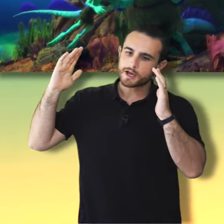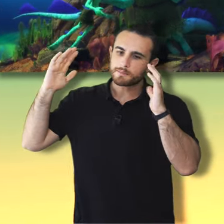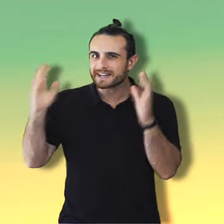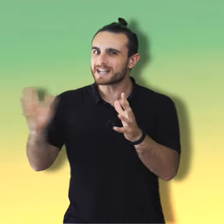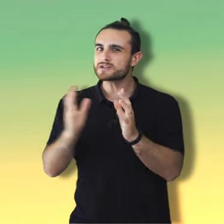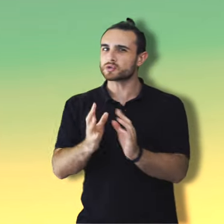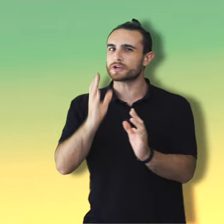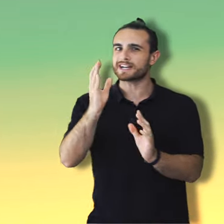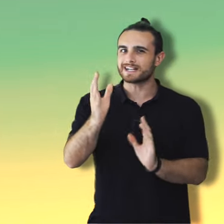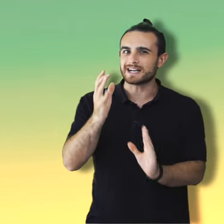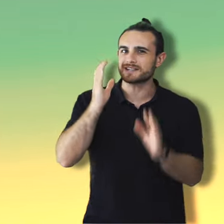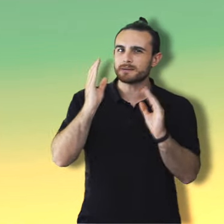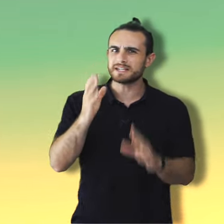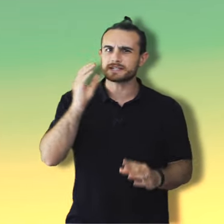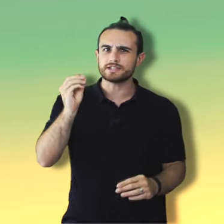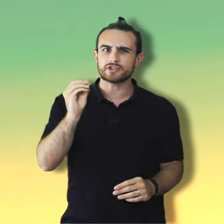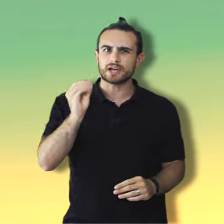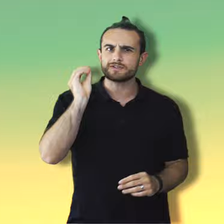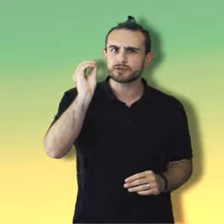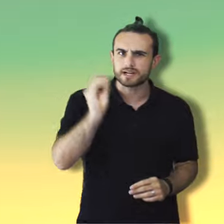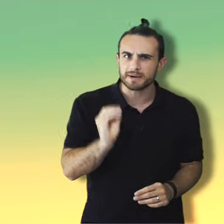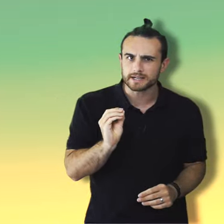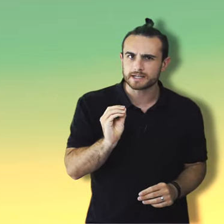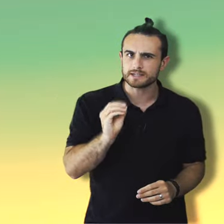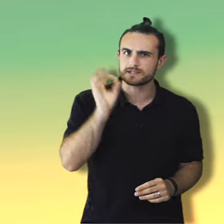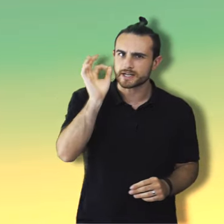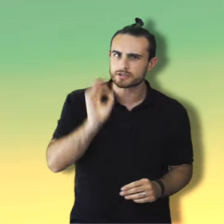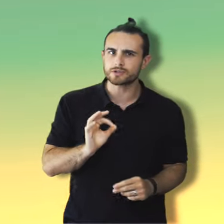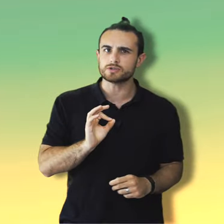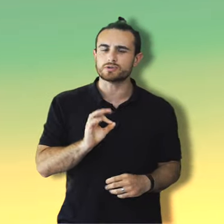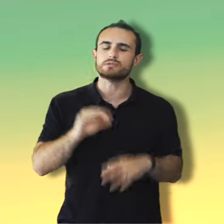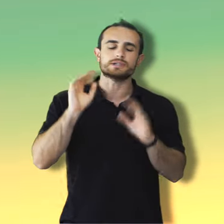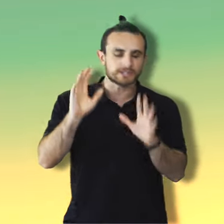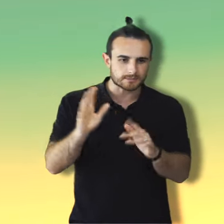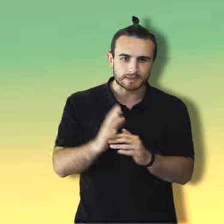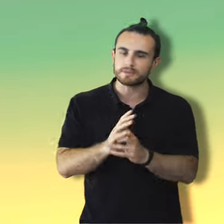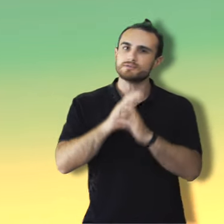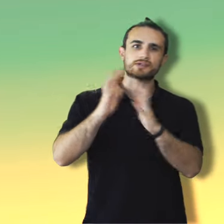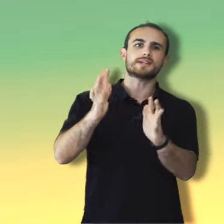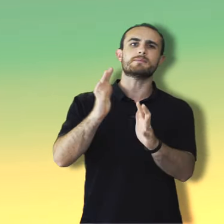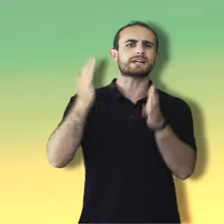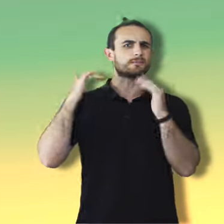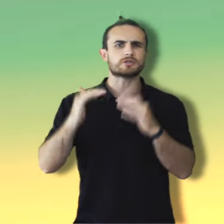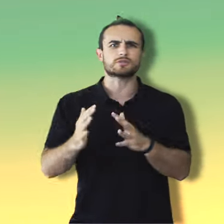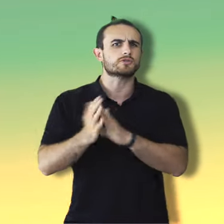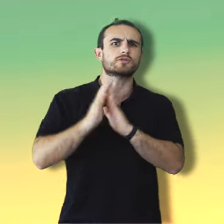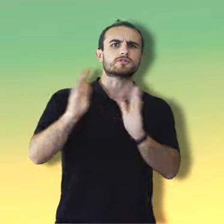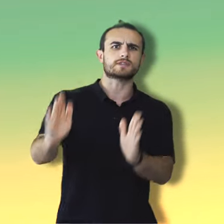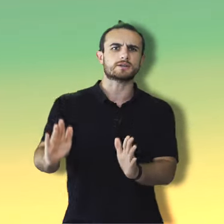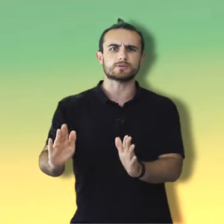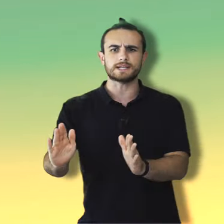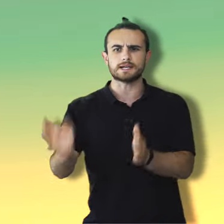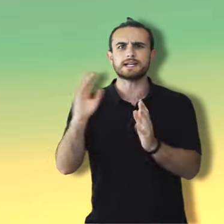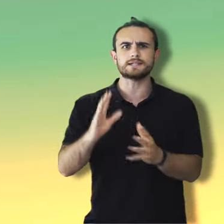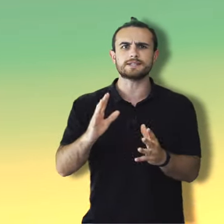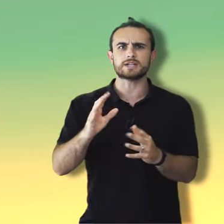Il ragazzo torna a casa, la madre dice, hai visto delle barche? Ti sei nascosto? E lui, sì mamma, ho visto delle barche e mi sono nascosto, tranquilla. E lei gli dice,